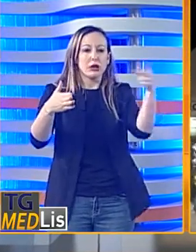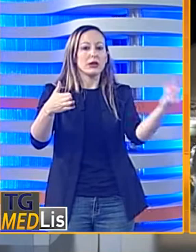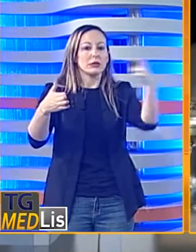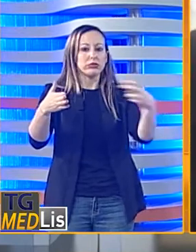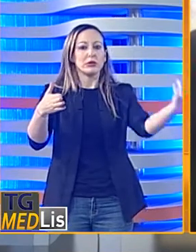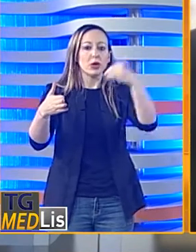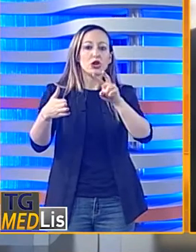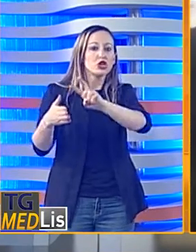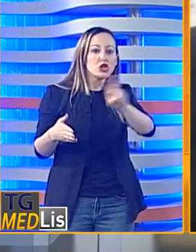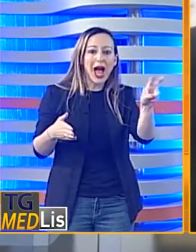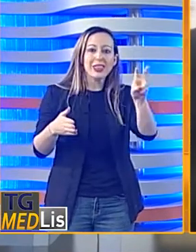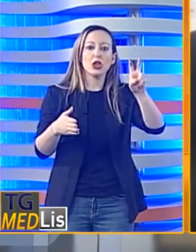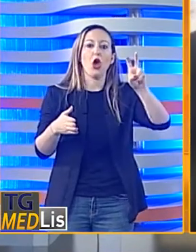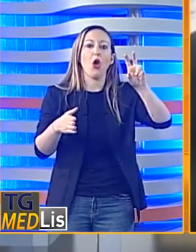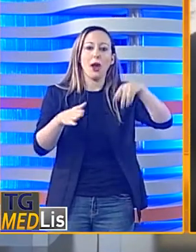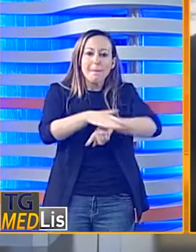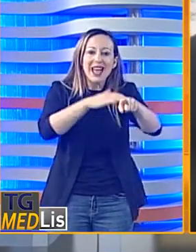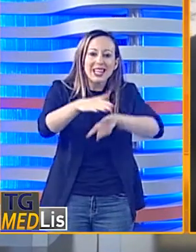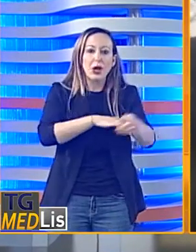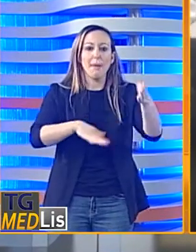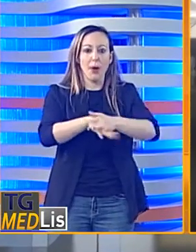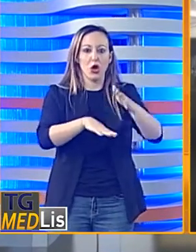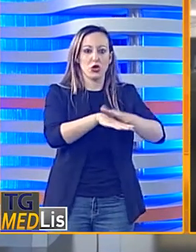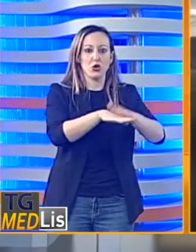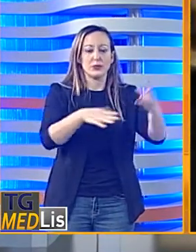giorni in due diversi naufragi.